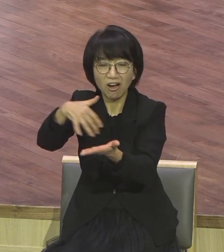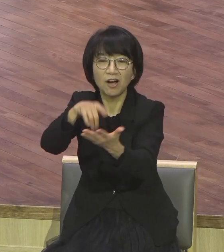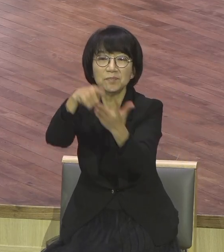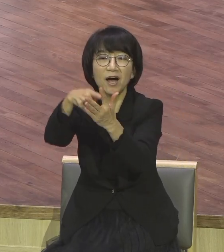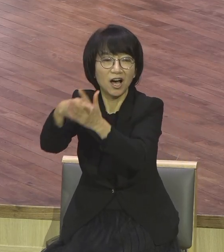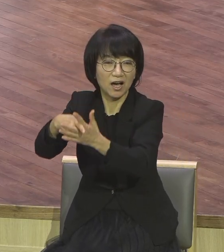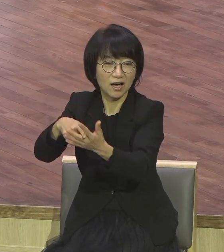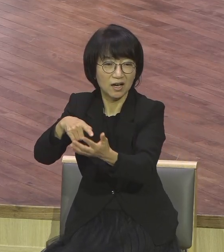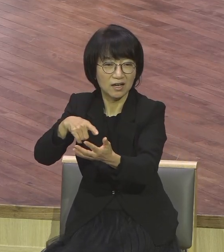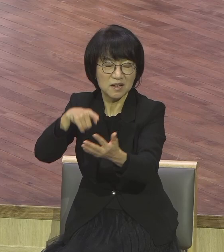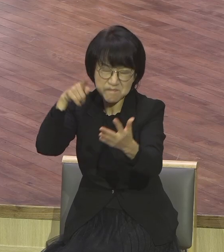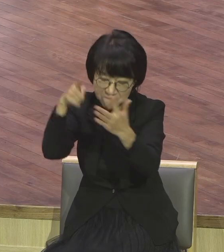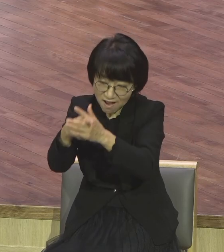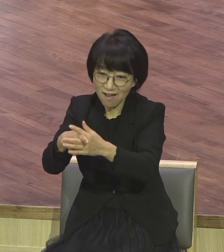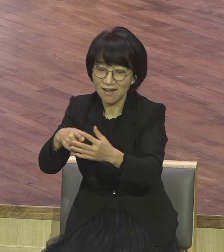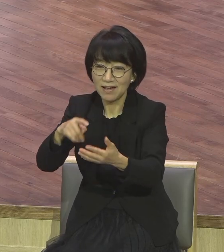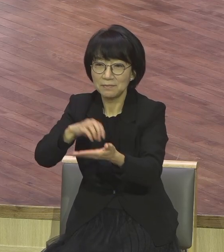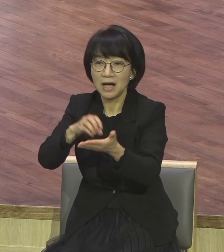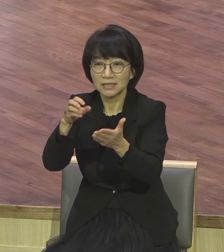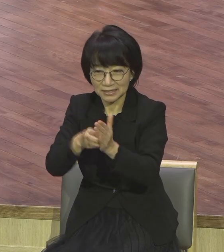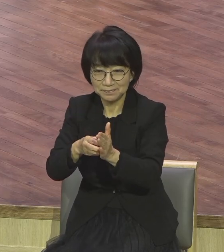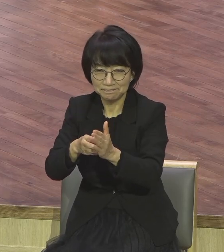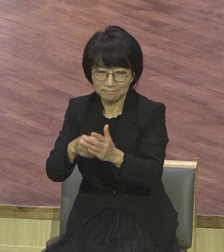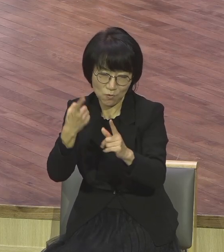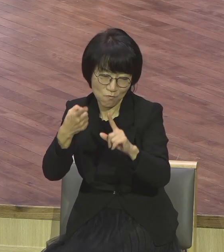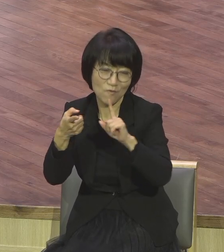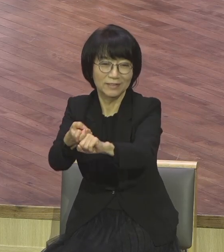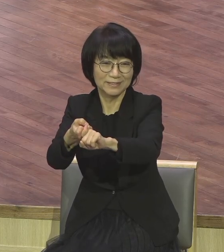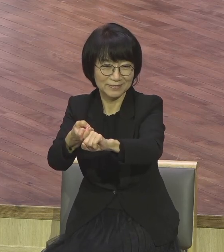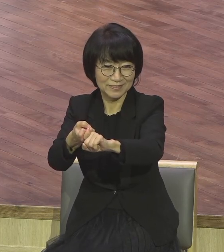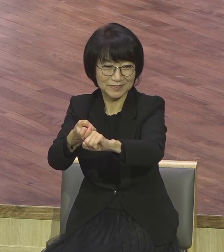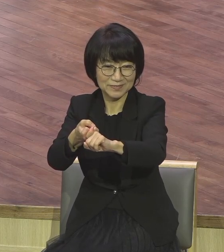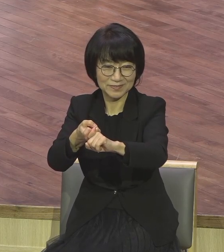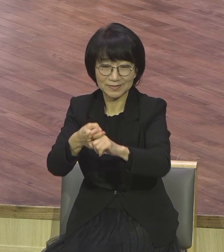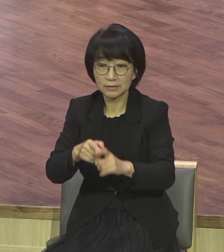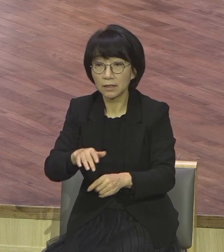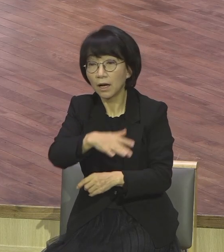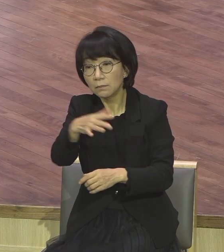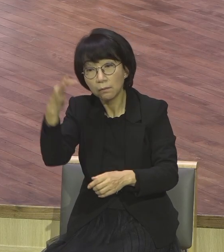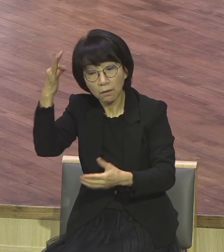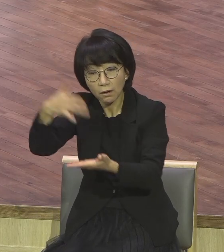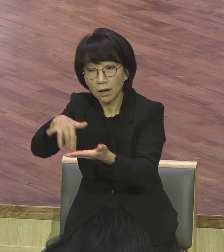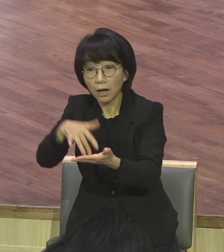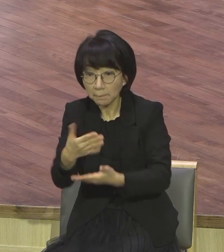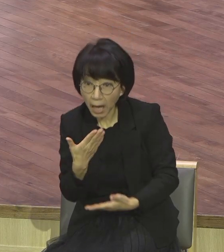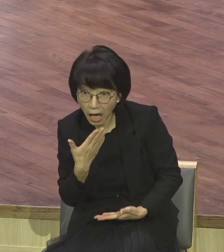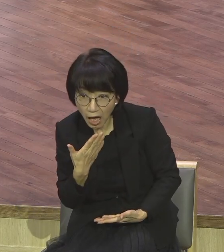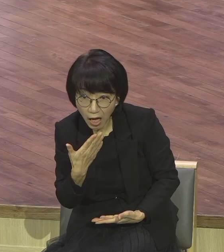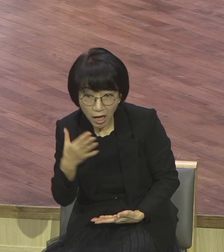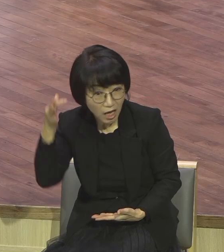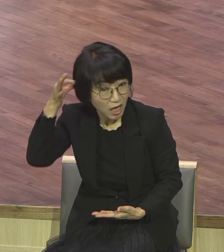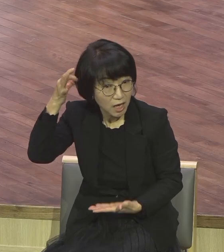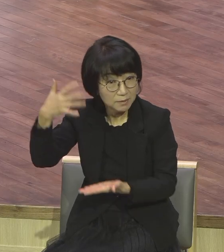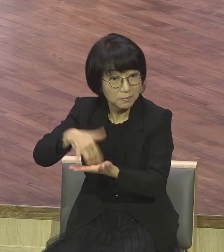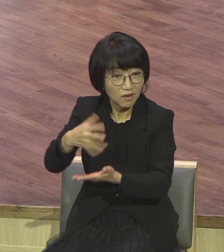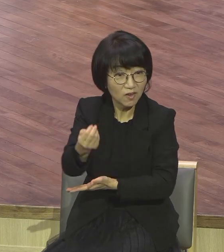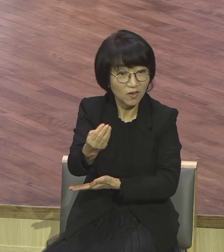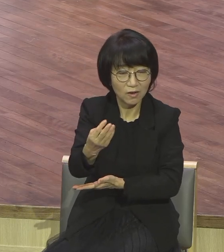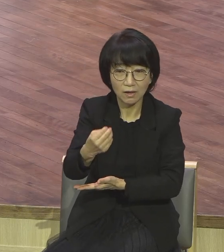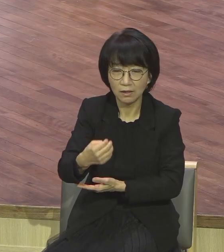머리카락을 다 셀 수 있을 머리카락을 누가 세울 수 있어요 아무도 못 셉니다 하나님 머리카락 여러분 머리카락을 다 세울 수